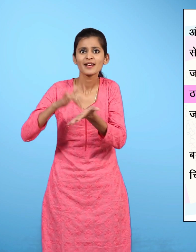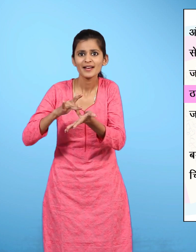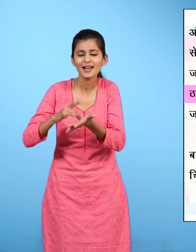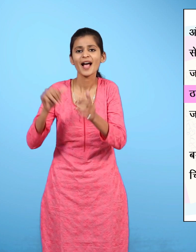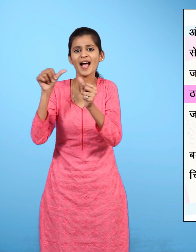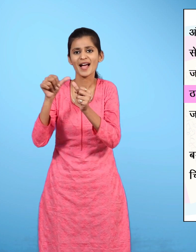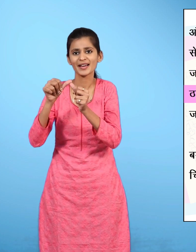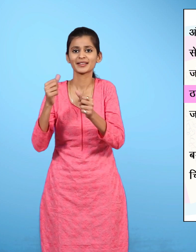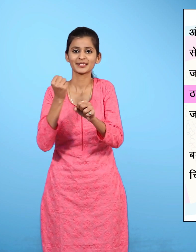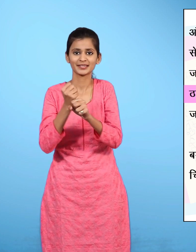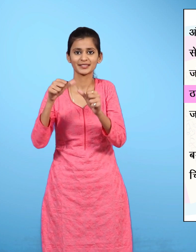अगरतला का